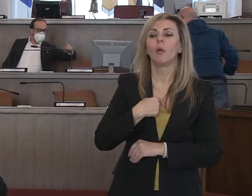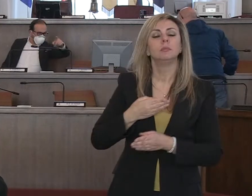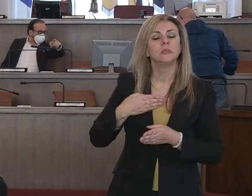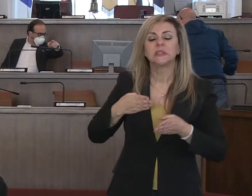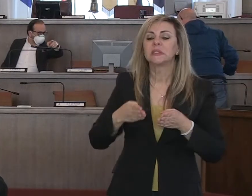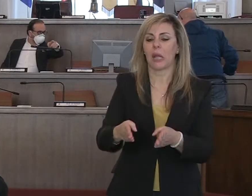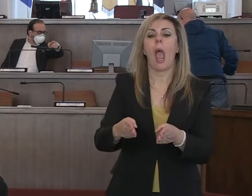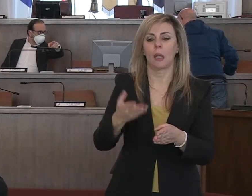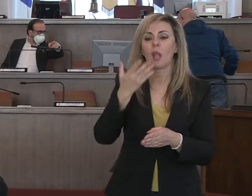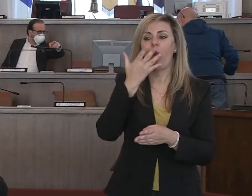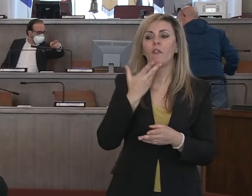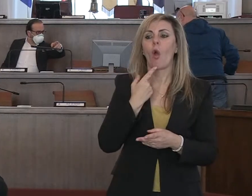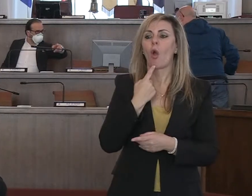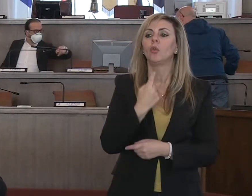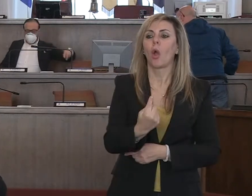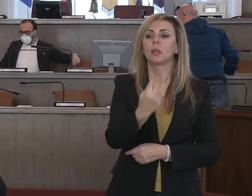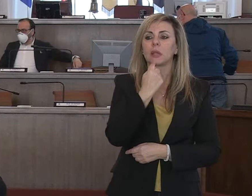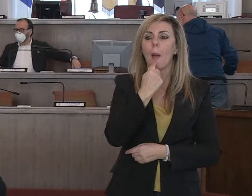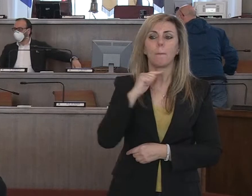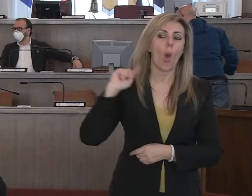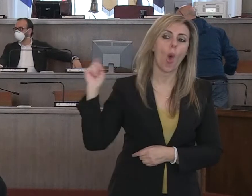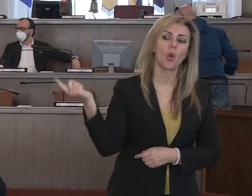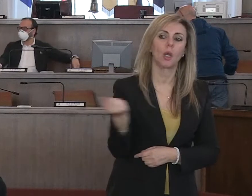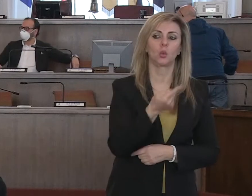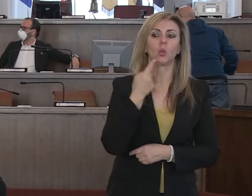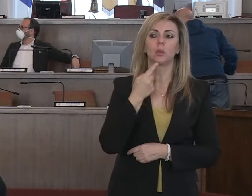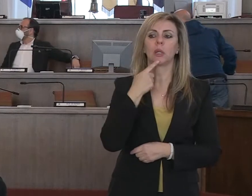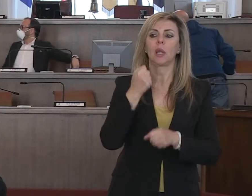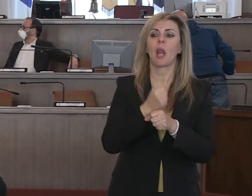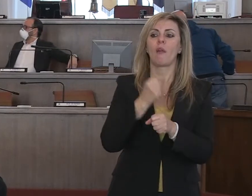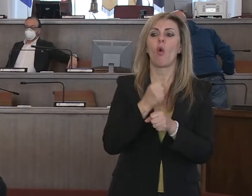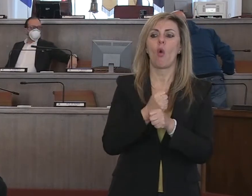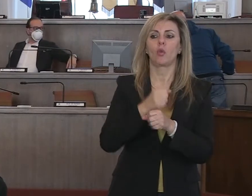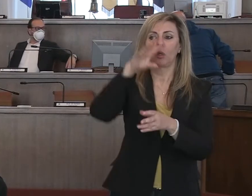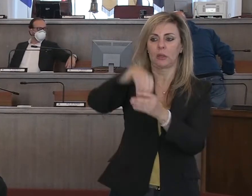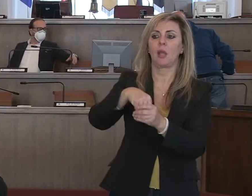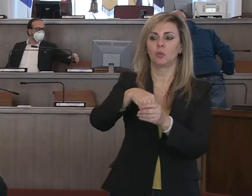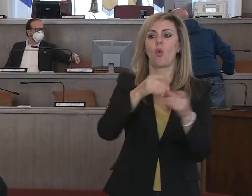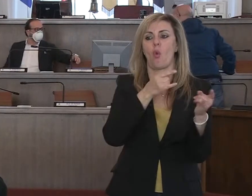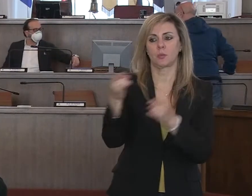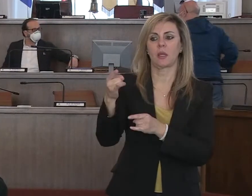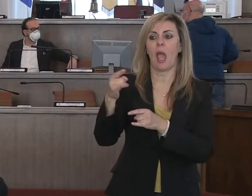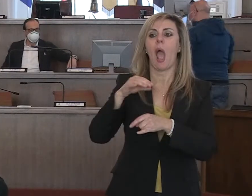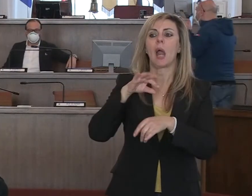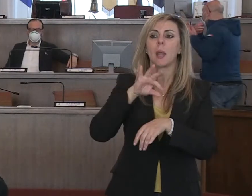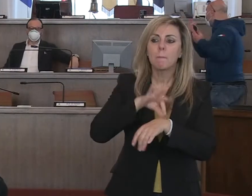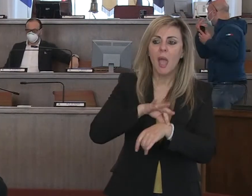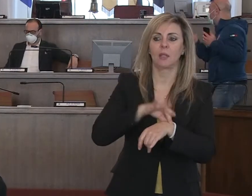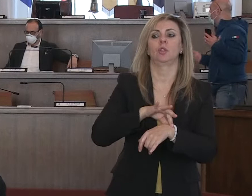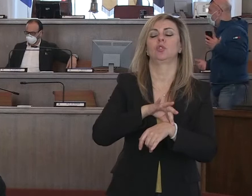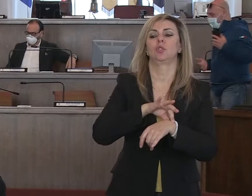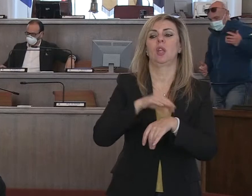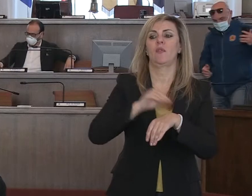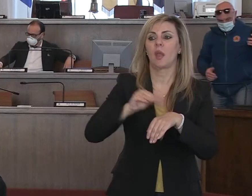poter somministrare questi test prevalentemente alle professioni sanitarie, ai medici che sono più a contatto